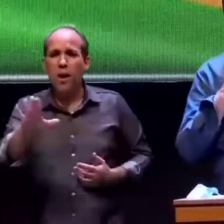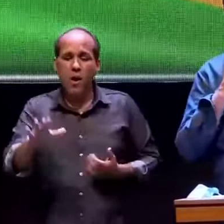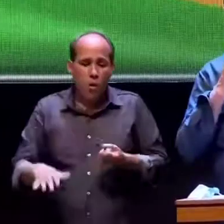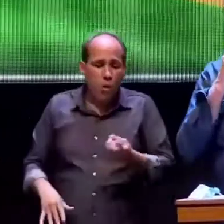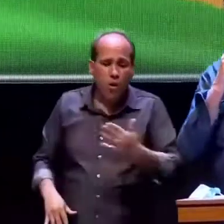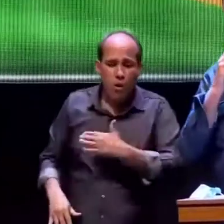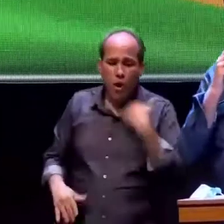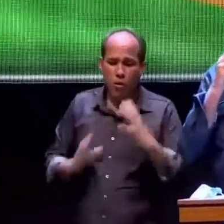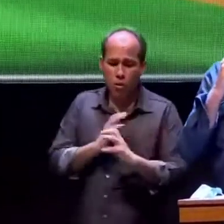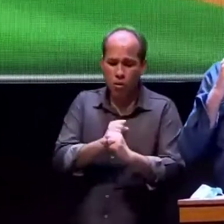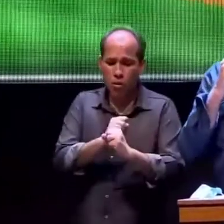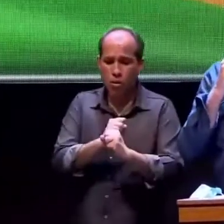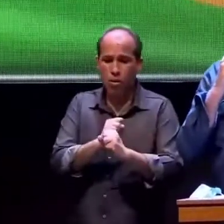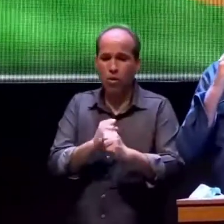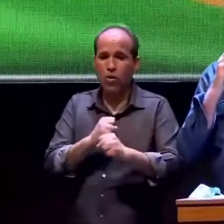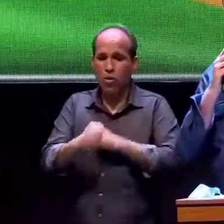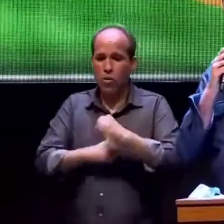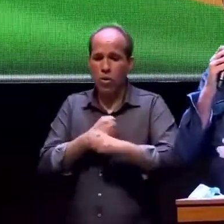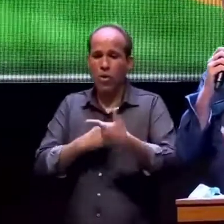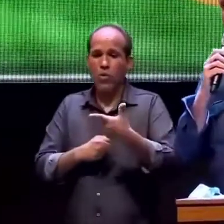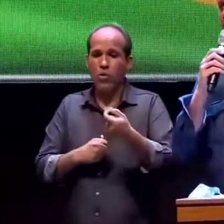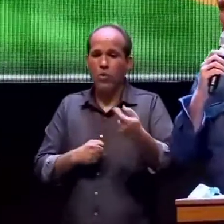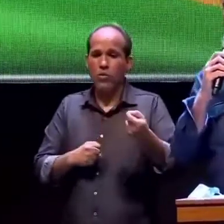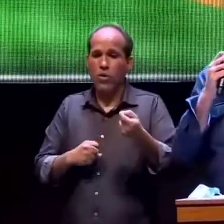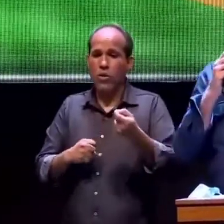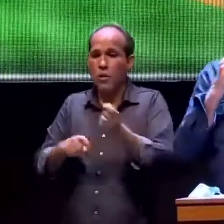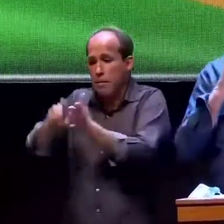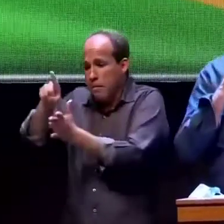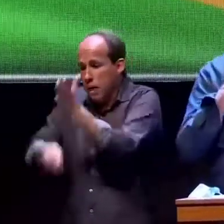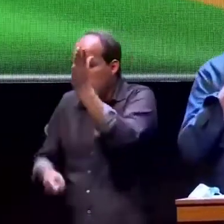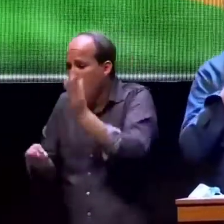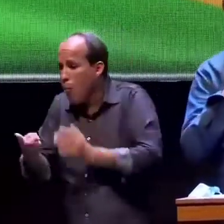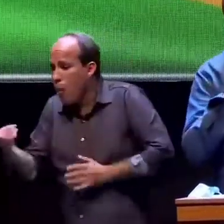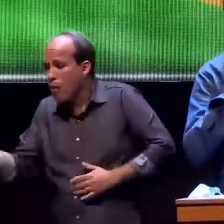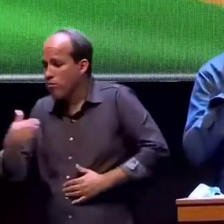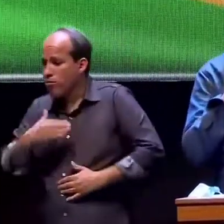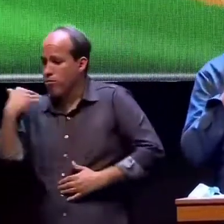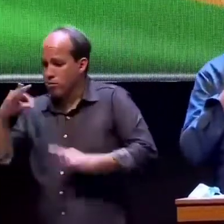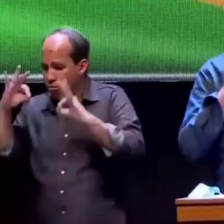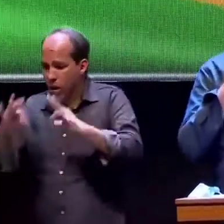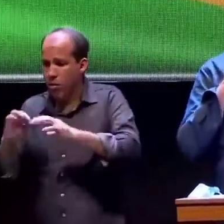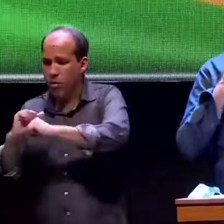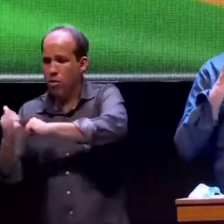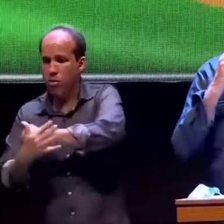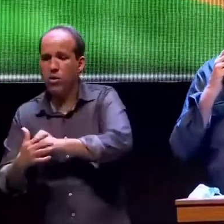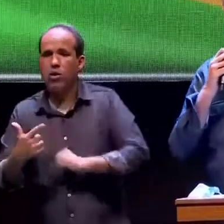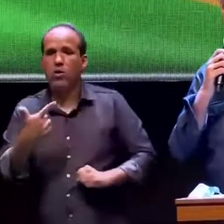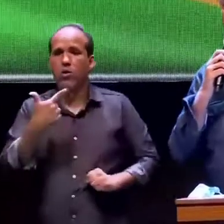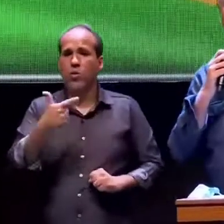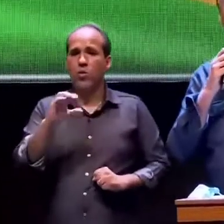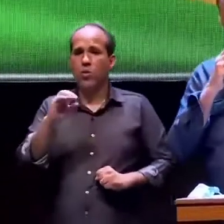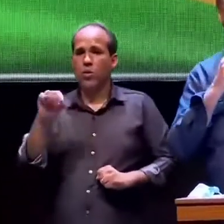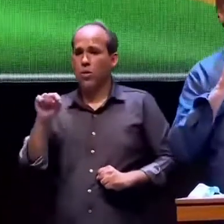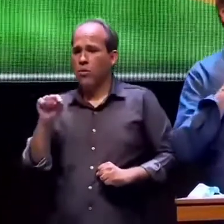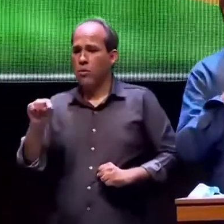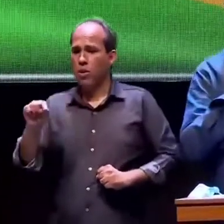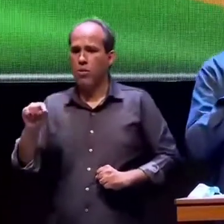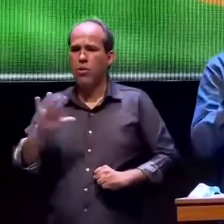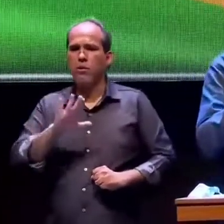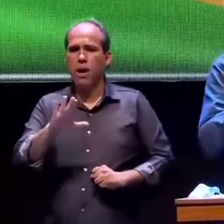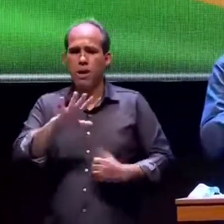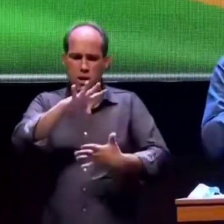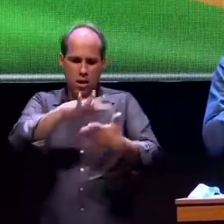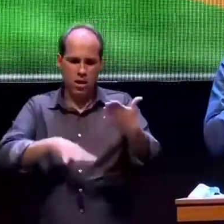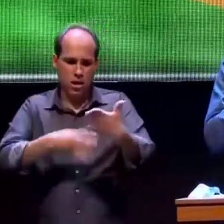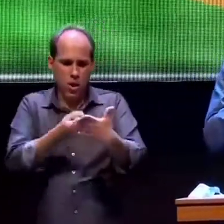2020 e retira os que morreram por Covid aproximadamente 200 mil a tabela tem um crescimento negativo